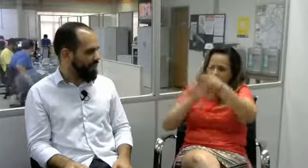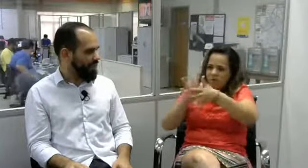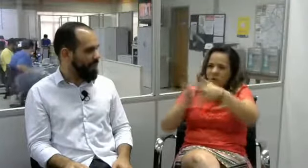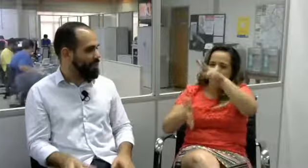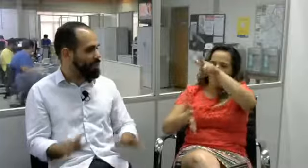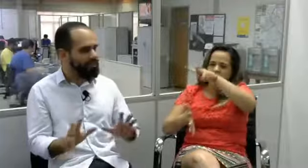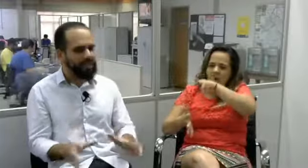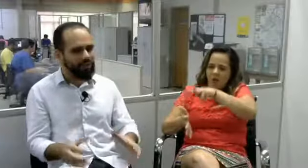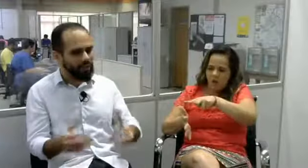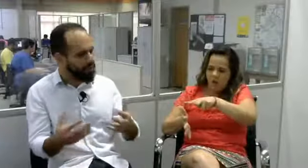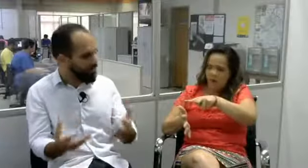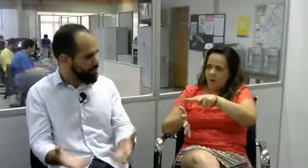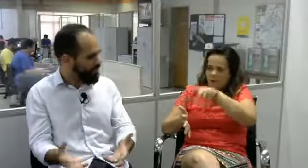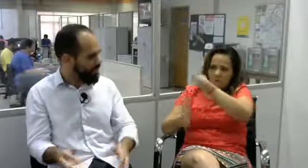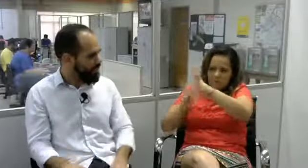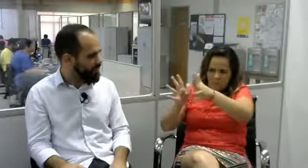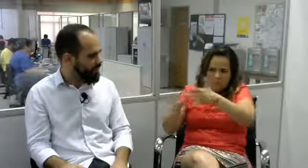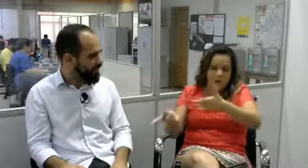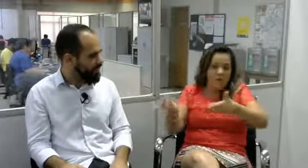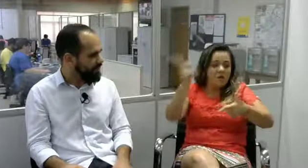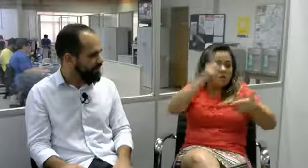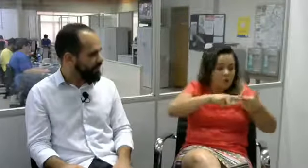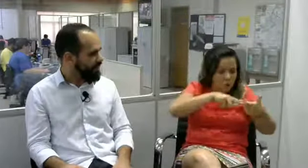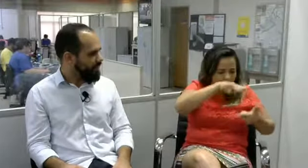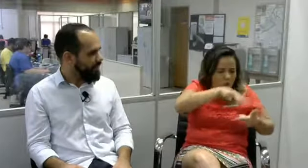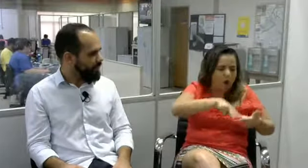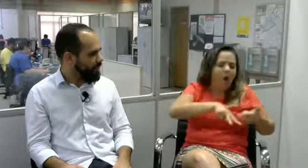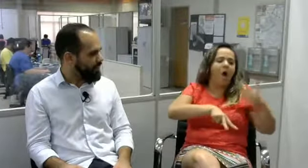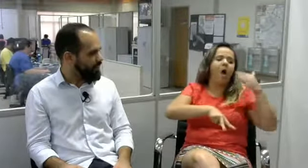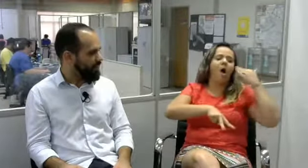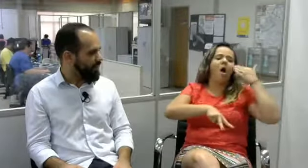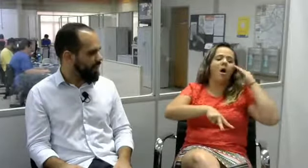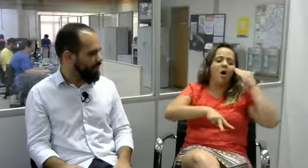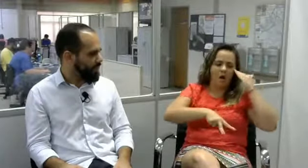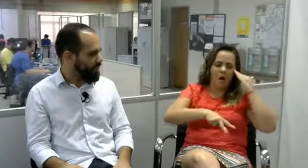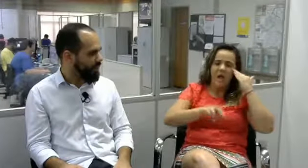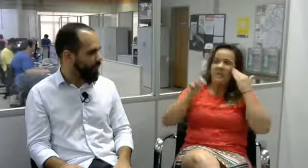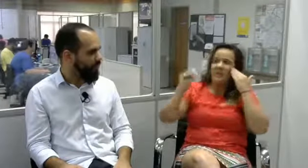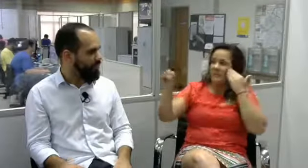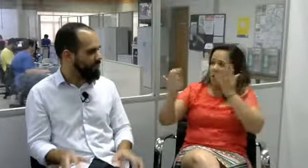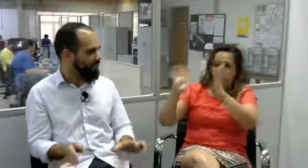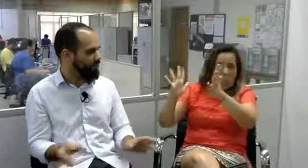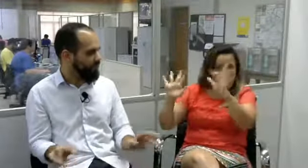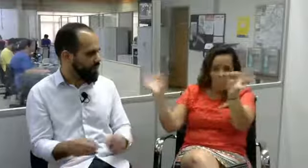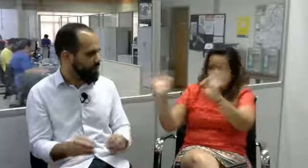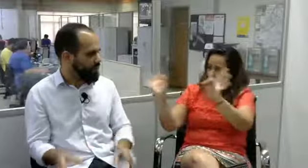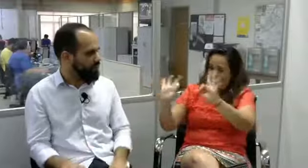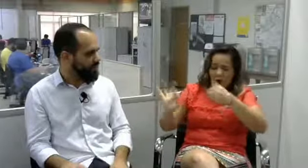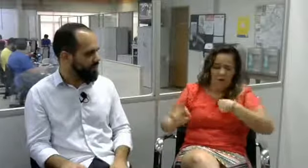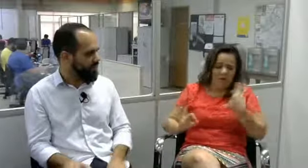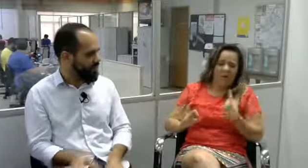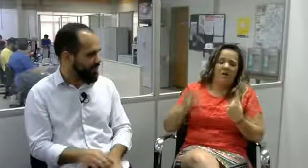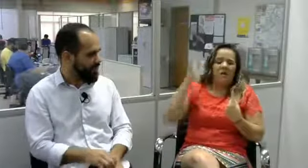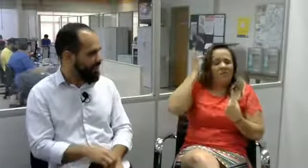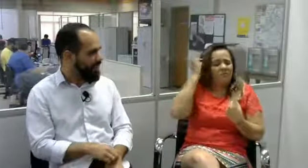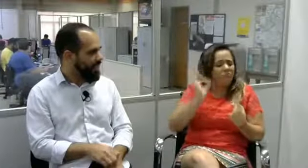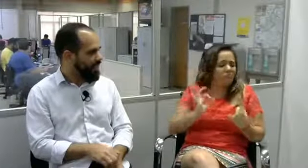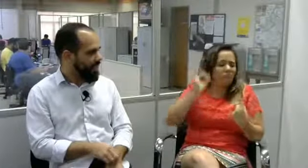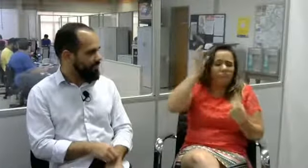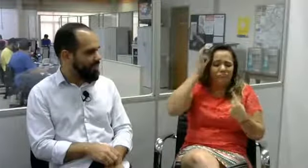sinais, primeiro eu olho a prova em língua de sinais e depois eu leio o texto da prova para ver as associações que eu consigo fazer. Mas se